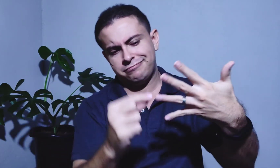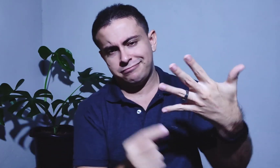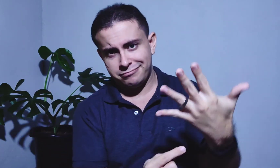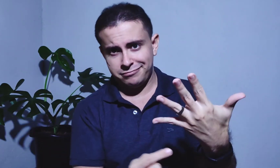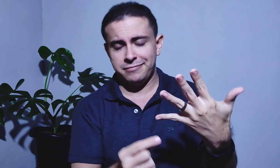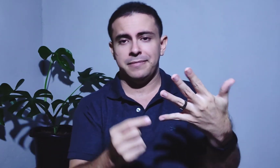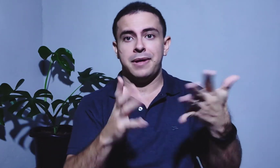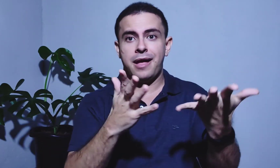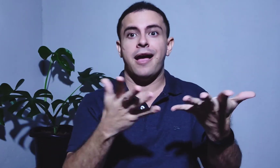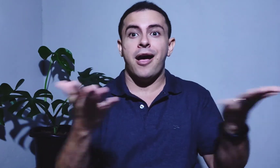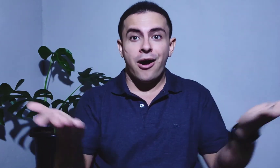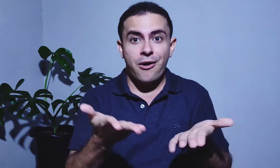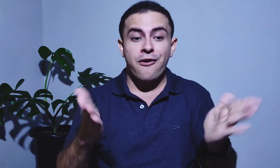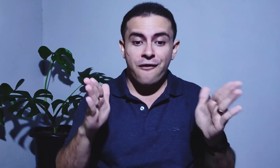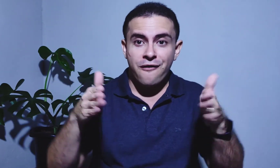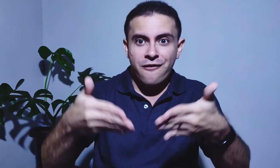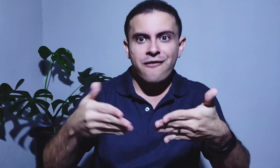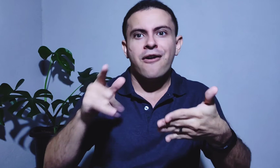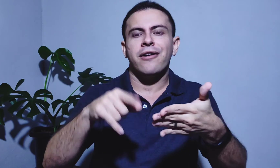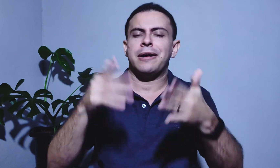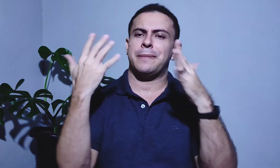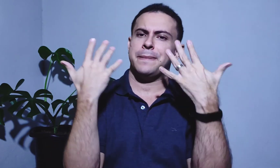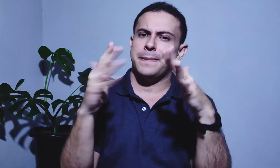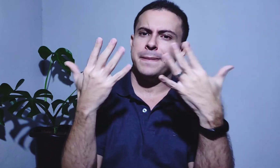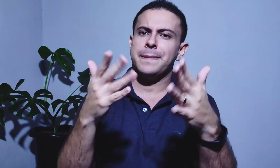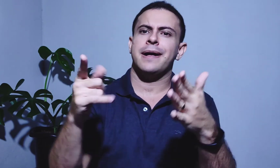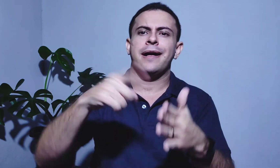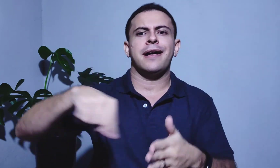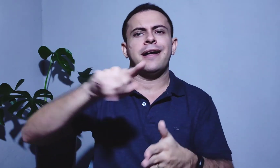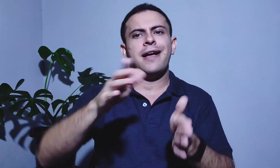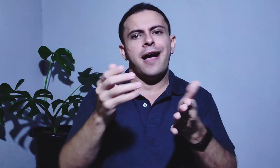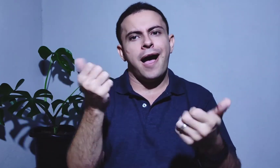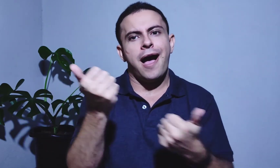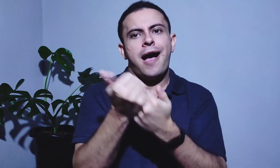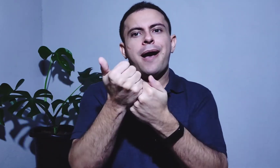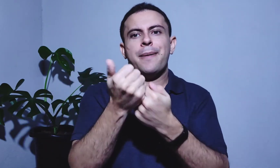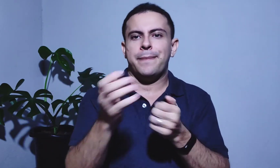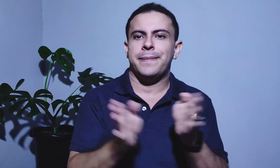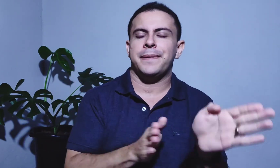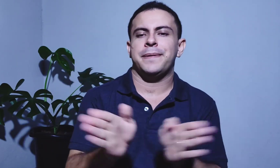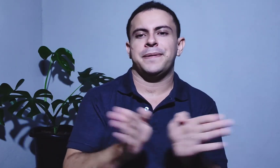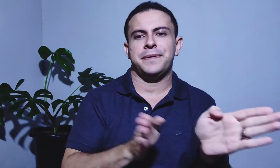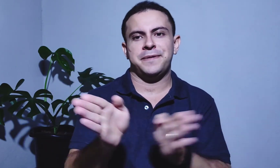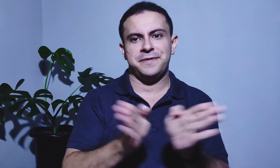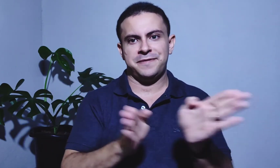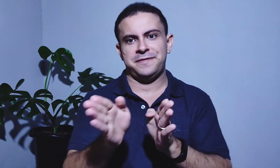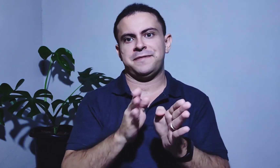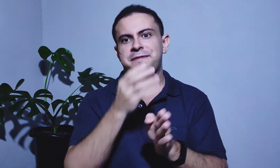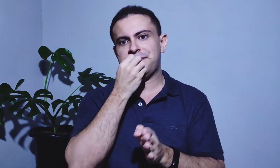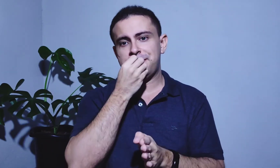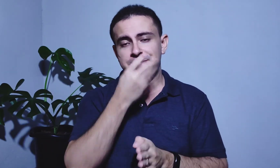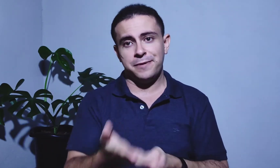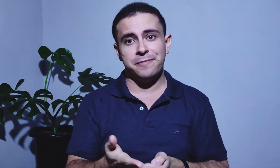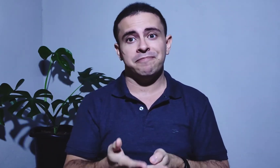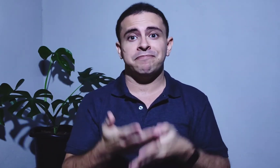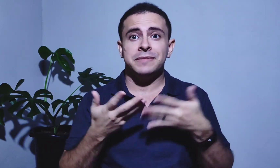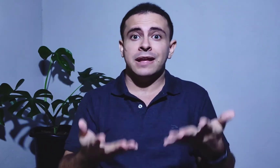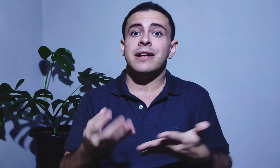Mas hoje eu vou focar, né? No apoio que essas empresas têm dado à acessibilidade. Então